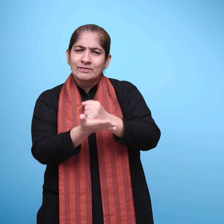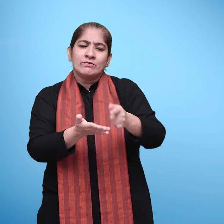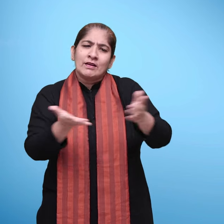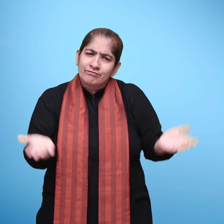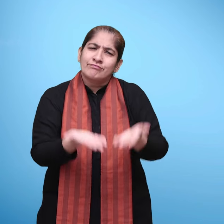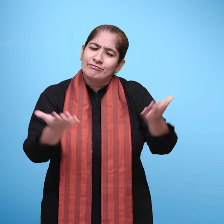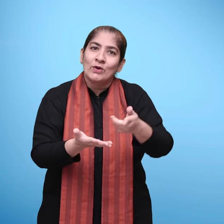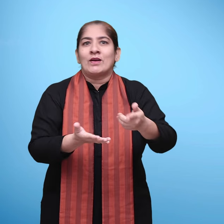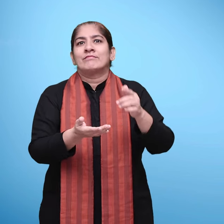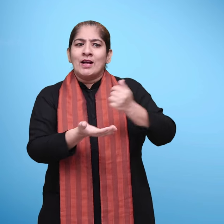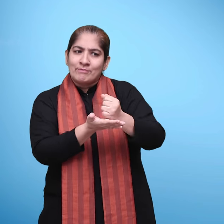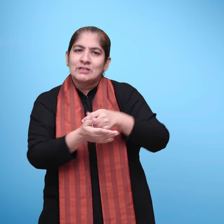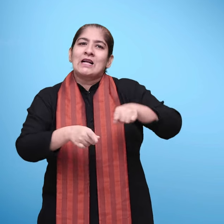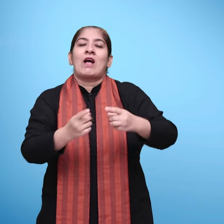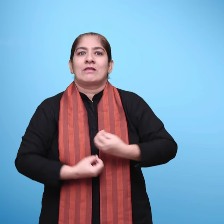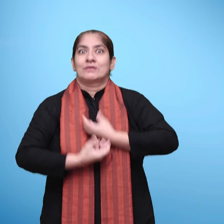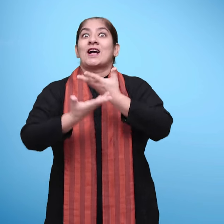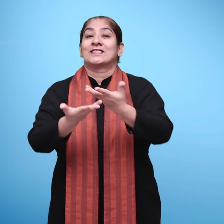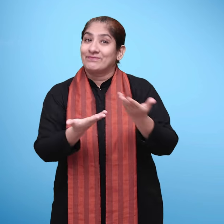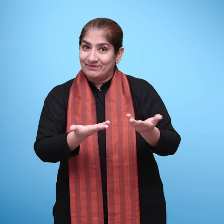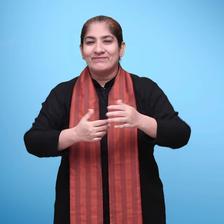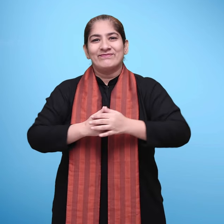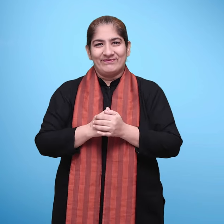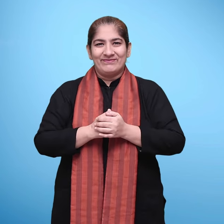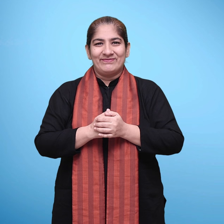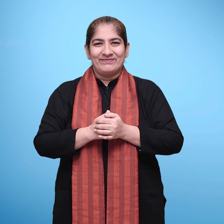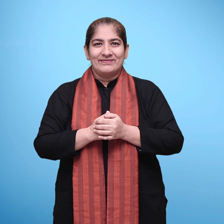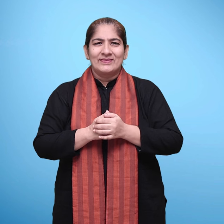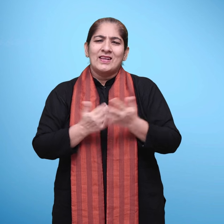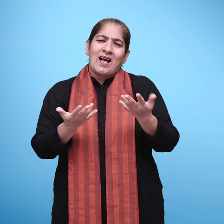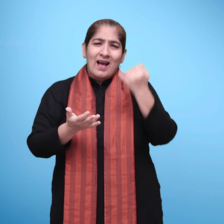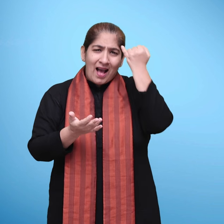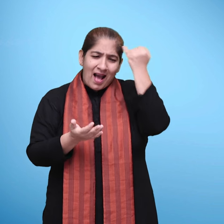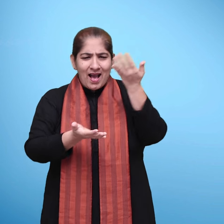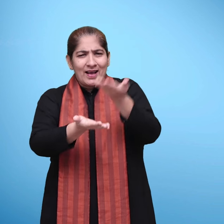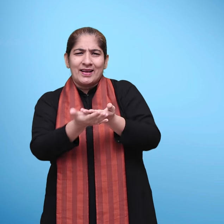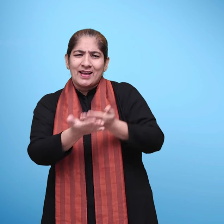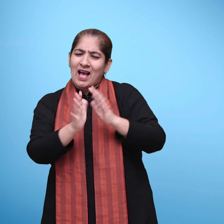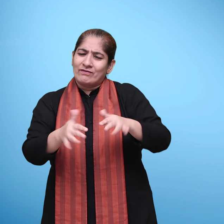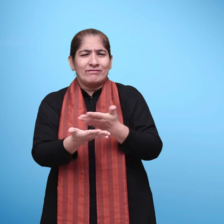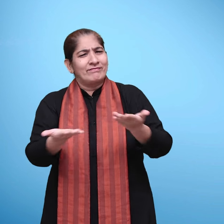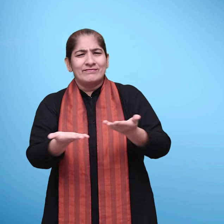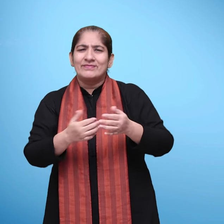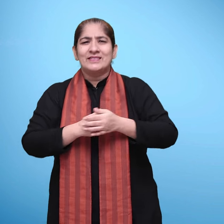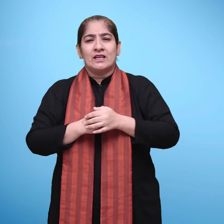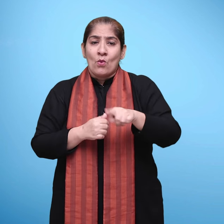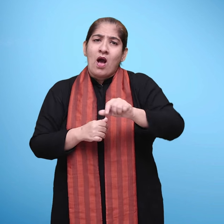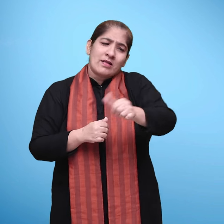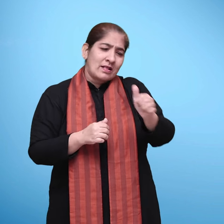उपर बच्चों से बातचीत कीजिए यहां कोई उतर सही या गलत नहीं है बलकि प्रयास ये रहे कि